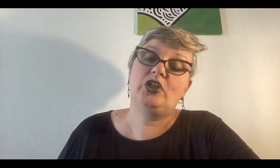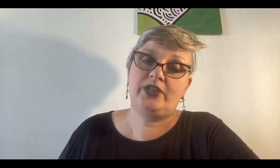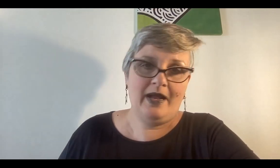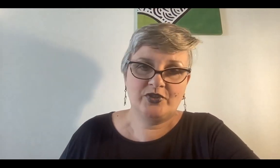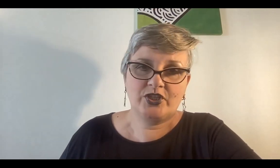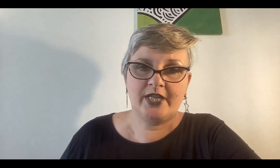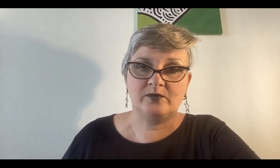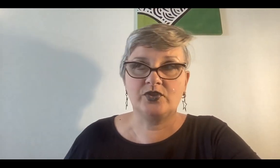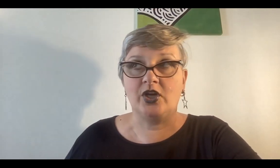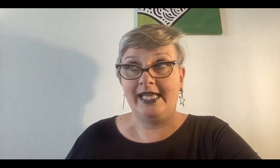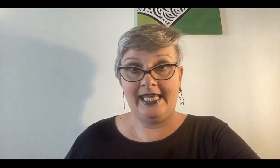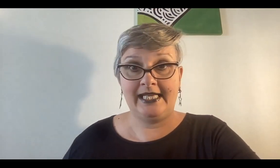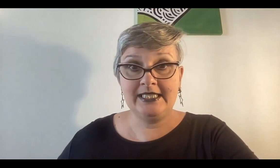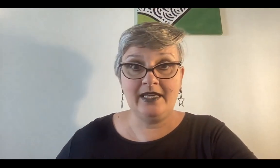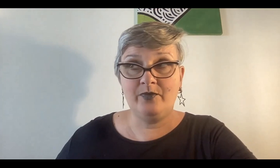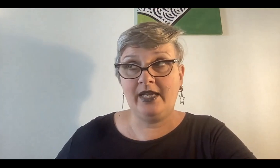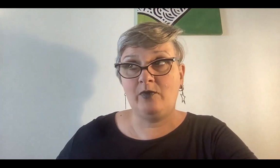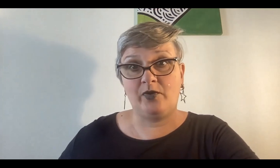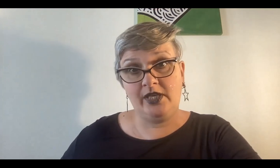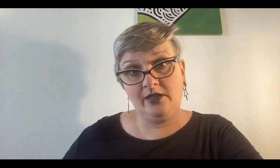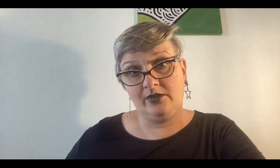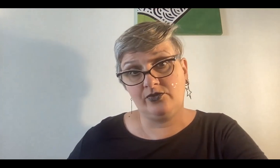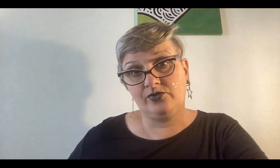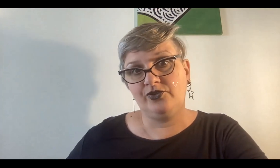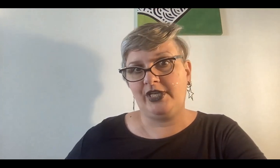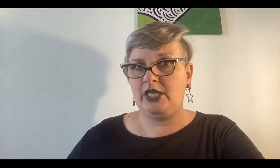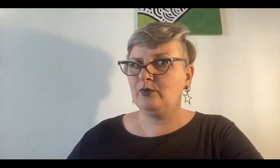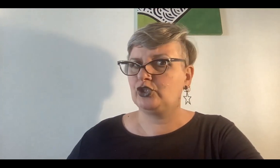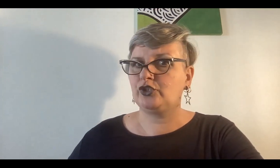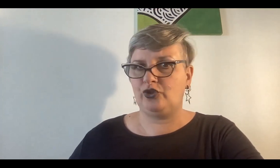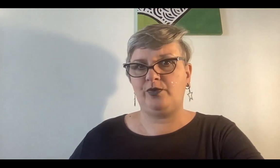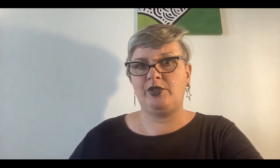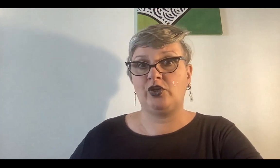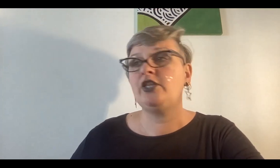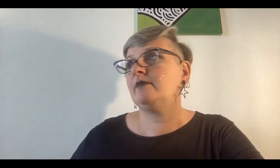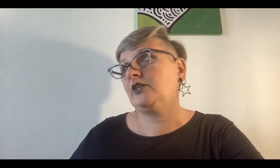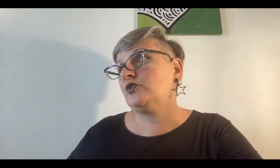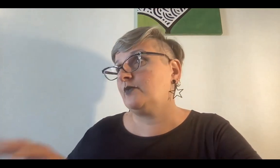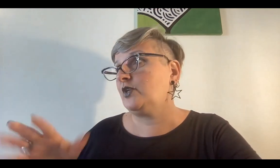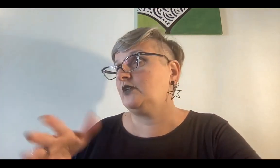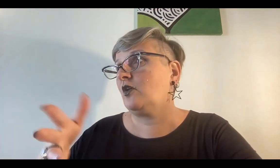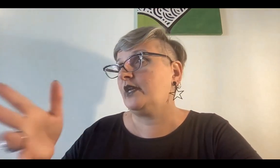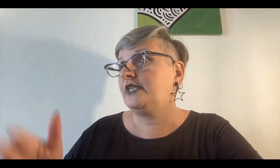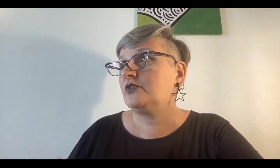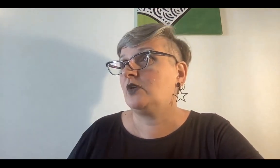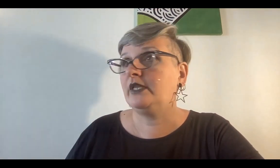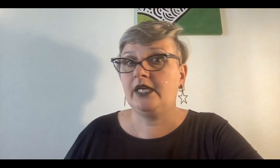te vamos a llorar mucho. En aquella época éramos poquitos. Queríamos estar todos vivitos y colores, además que todos se morían entre los 40 y los 50.